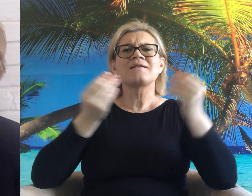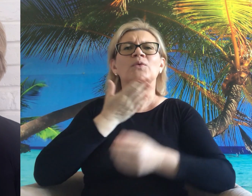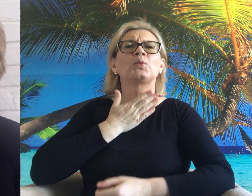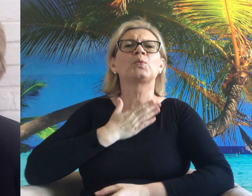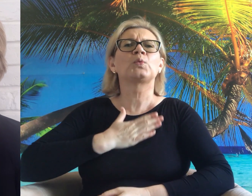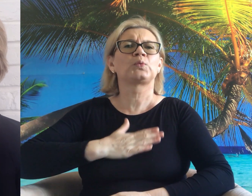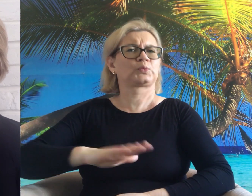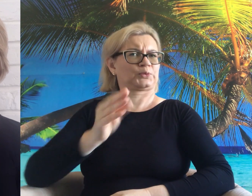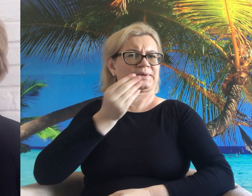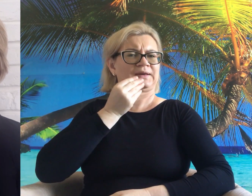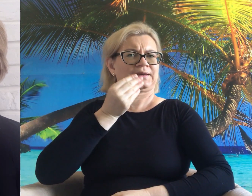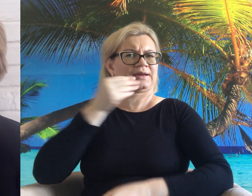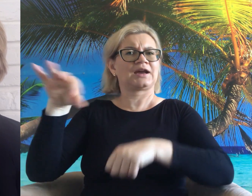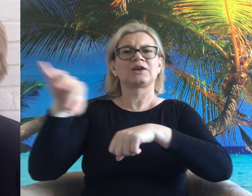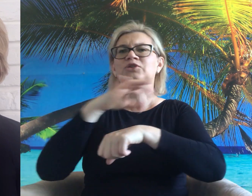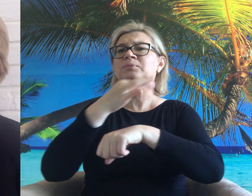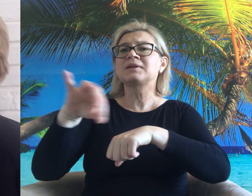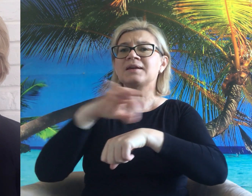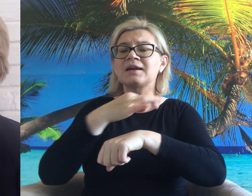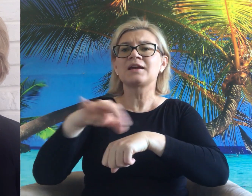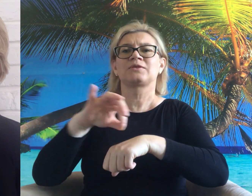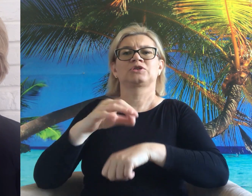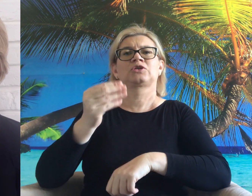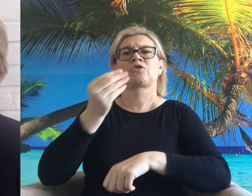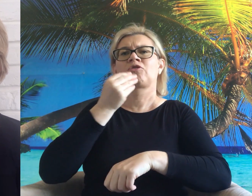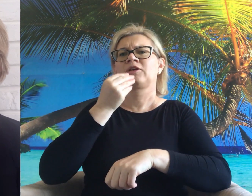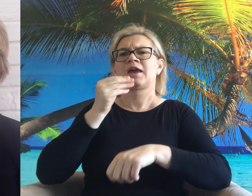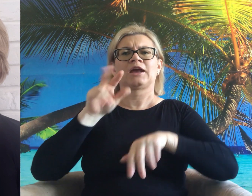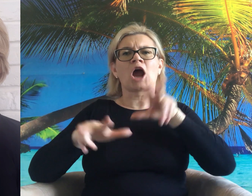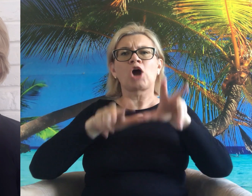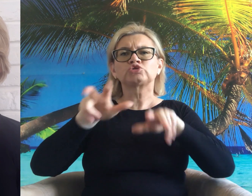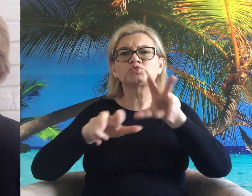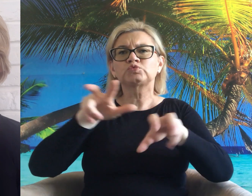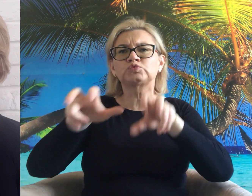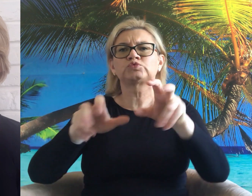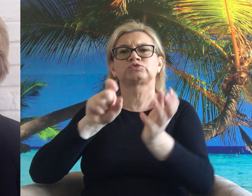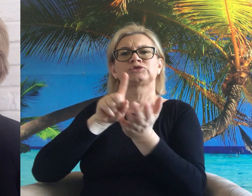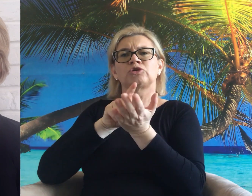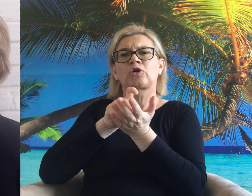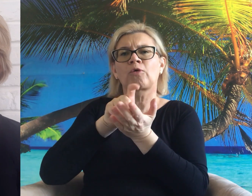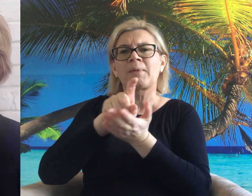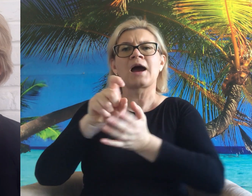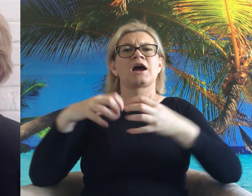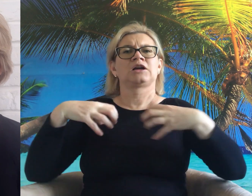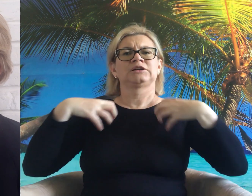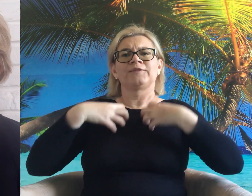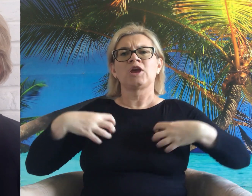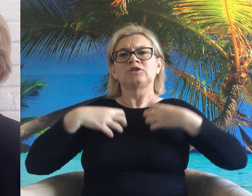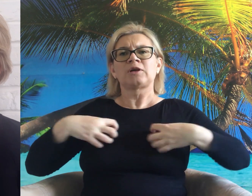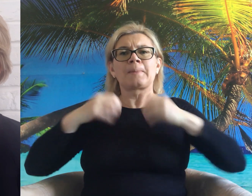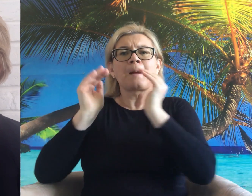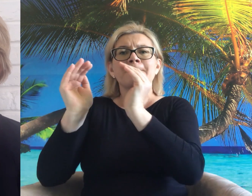Lwy lubią jeść mięso. Jedzą jaszczurki, robaki,